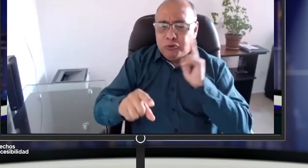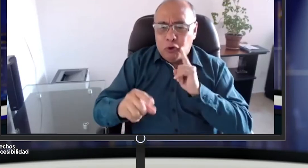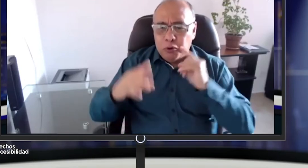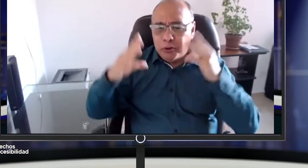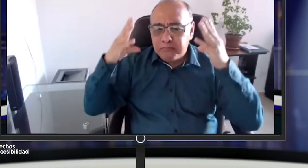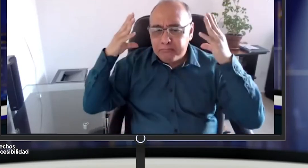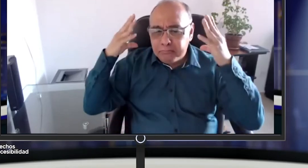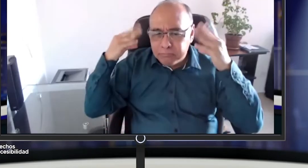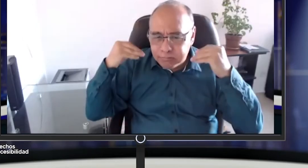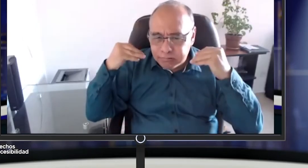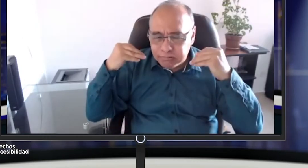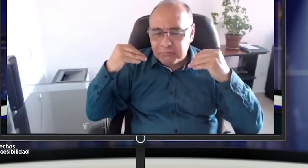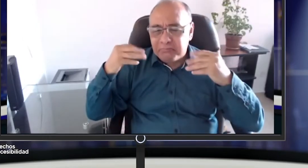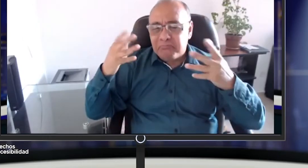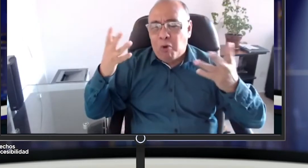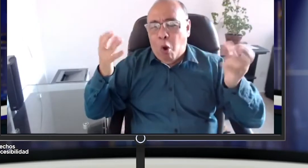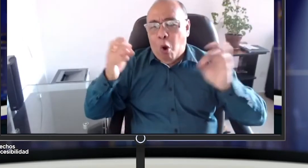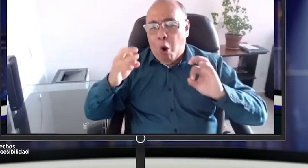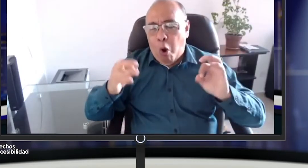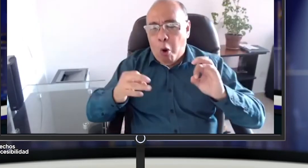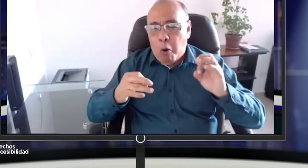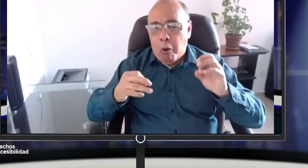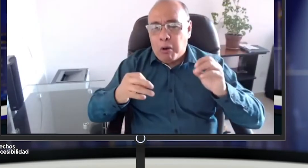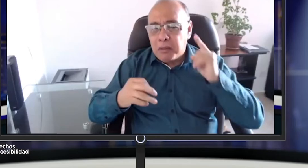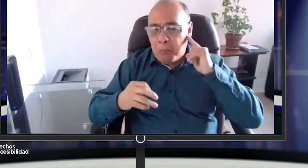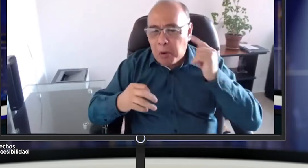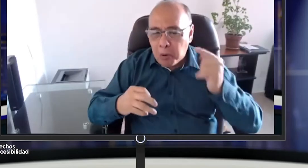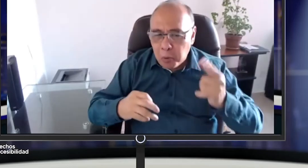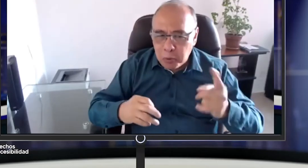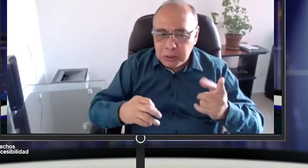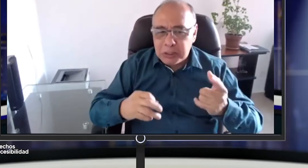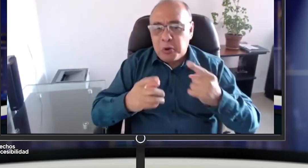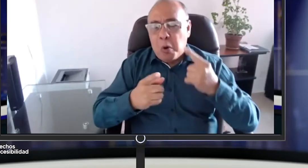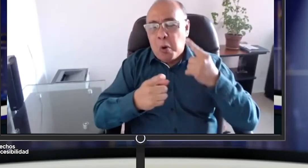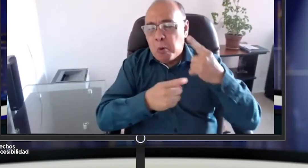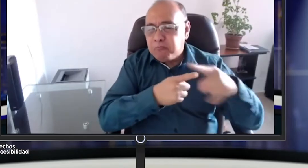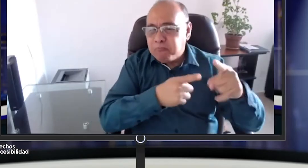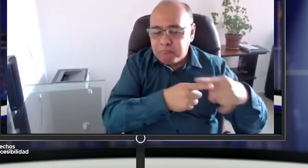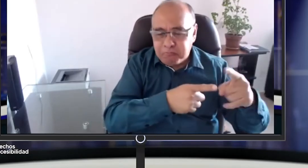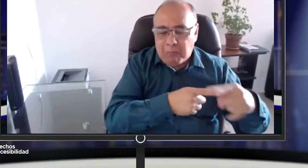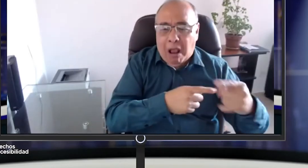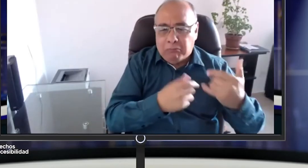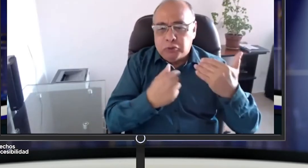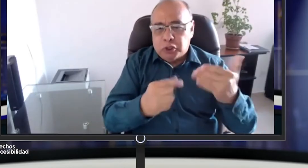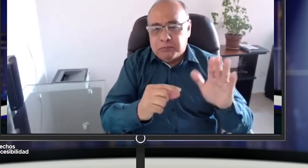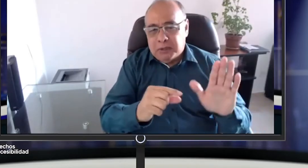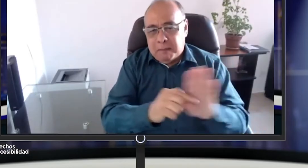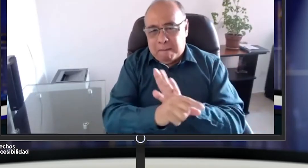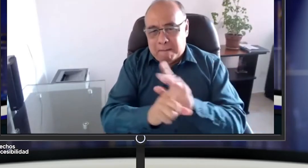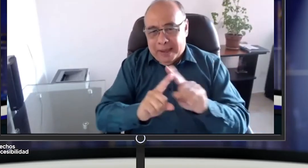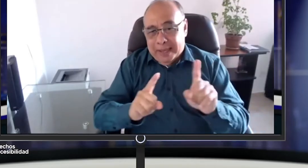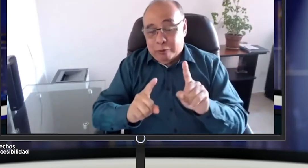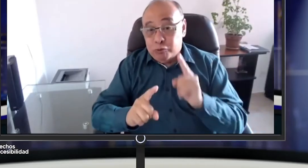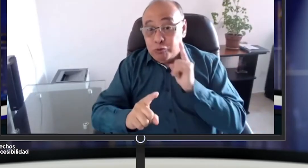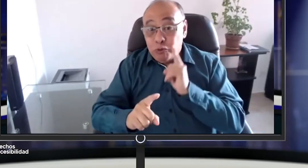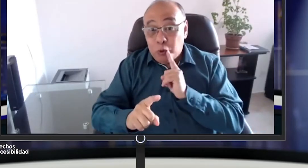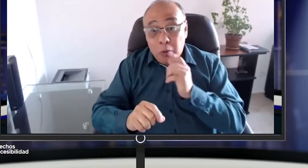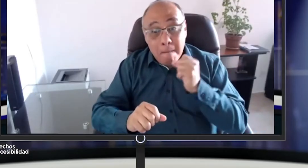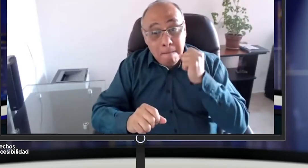no sé que se pida que ya no se use que no se tenga pues porque también hay otro público objetivo como personas hipoacúsicas personas